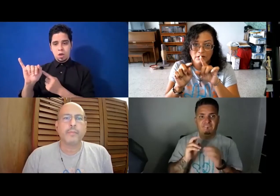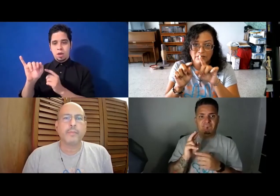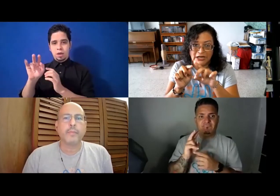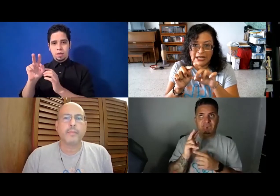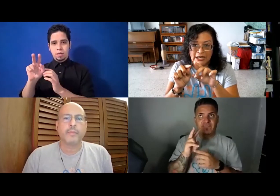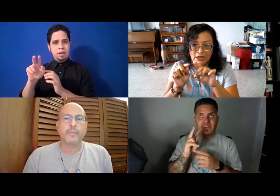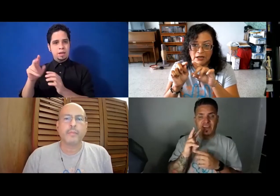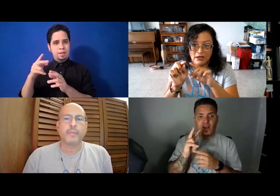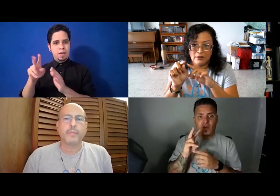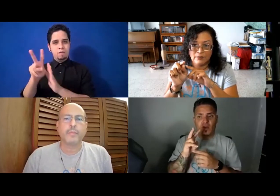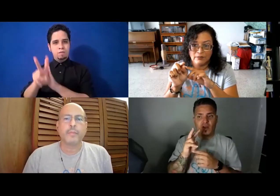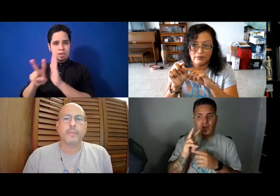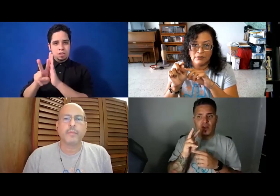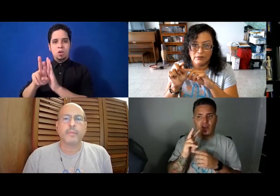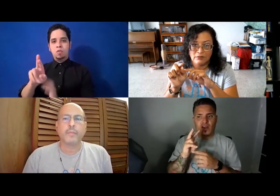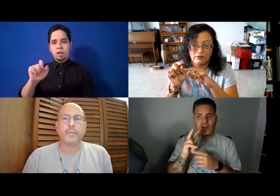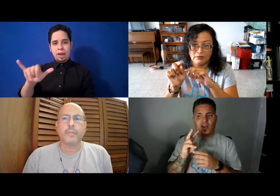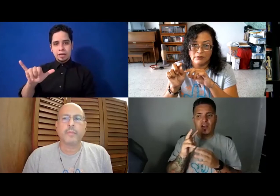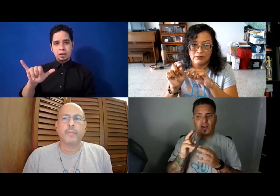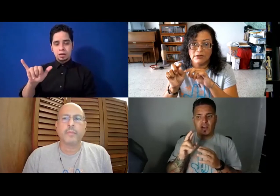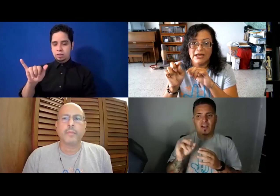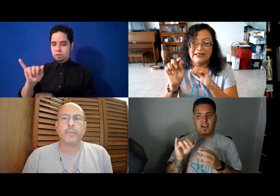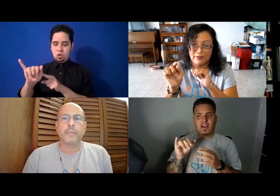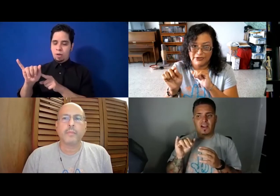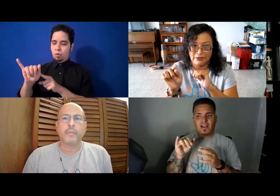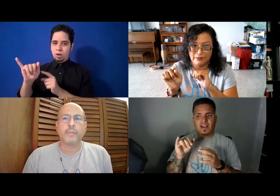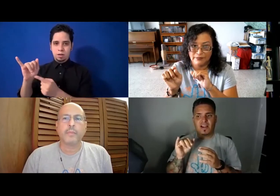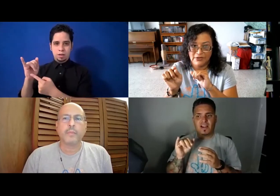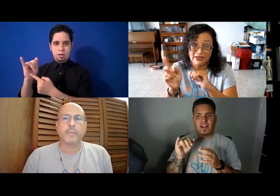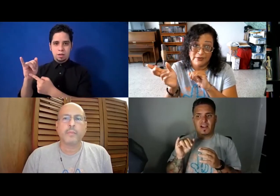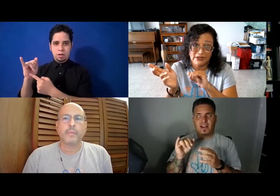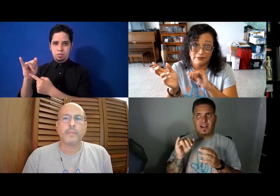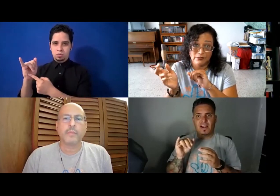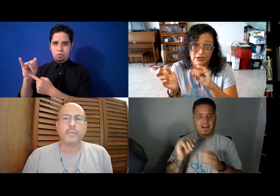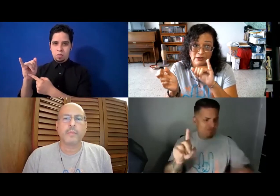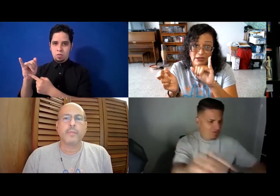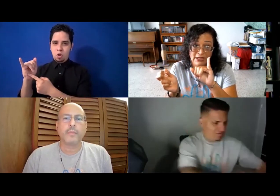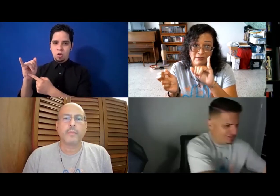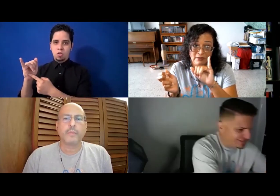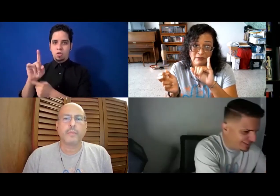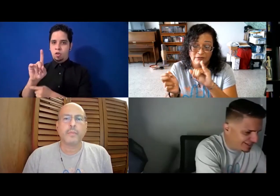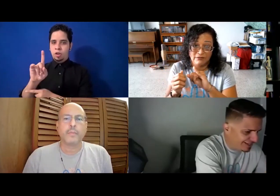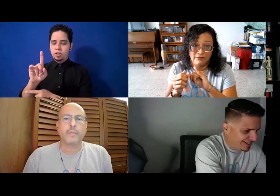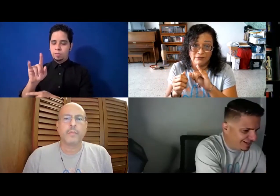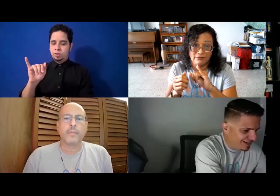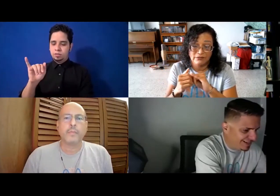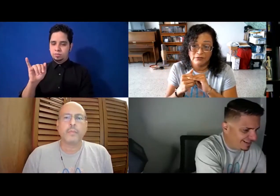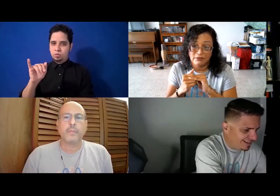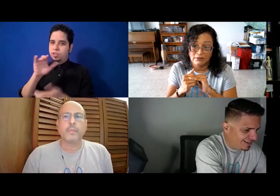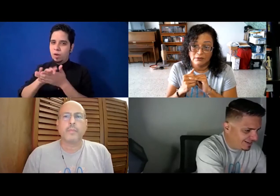Video Relay Video Relay Interpreter. Interpreter, ok. No, no, no es Interpreter. No sé cuál